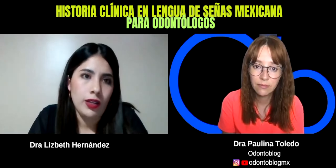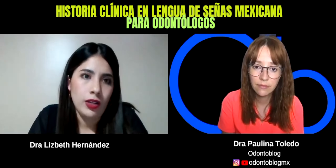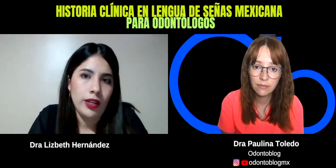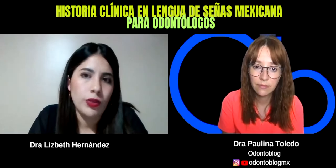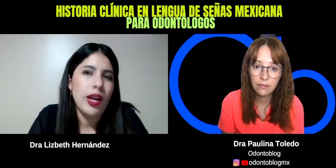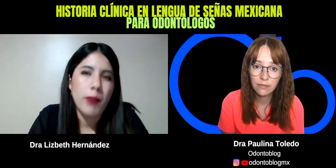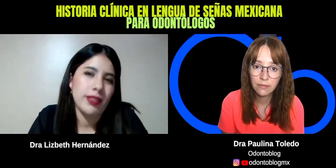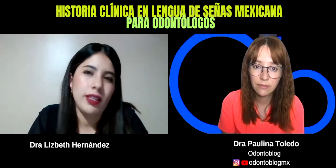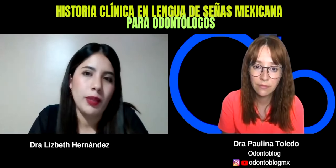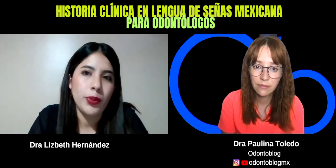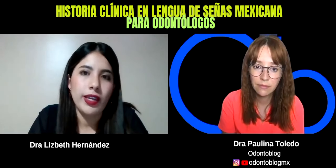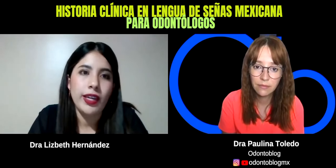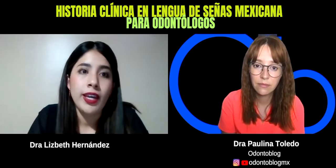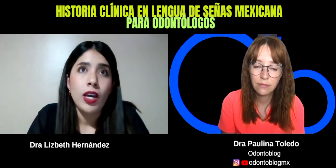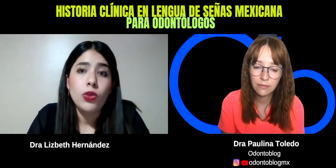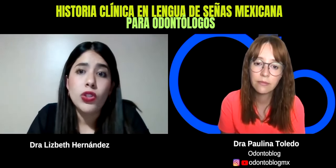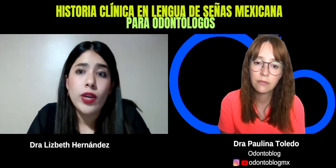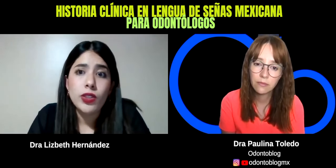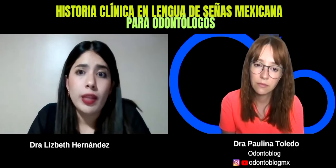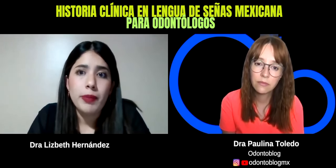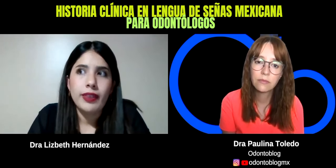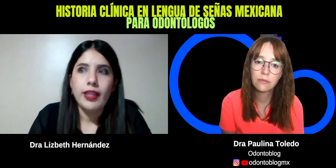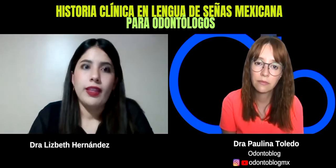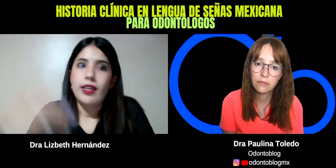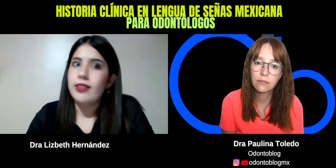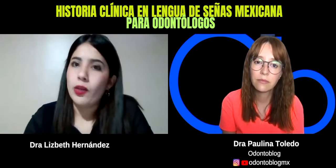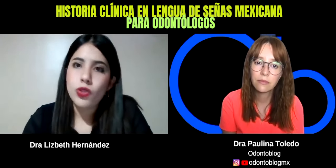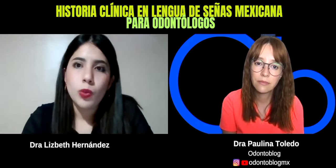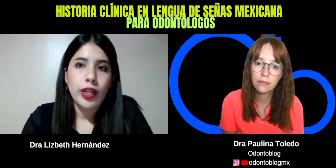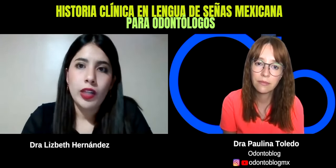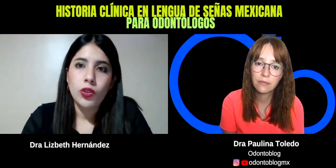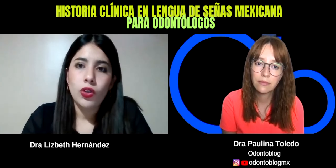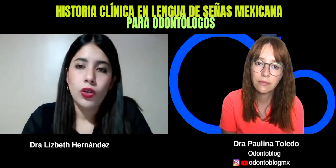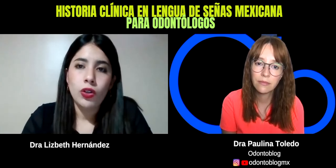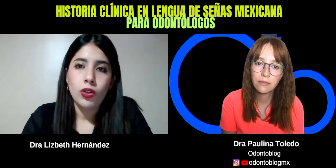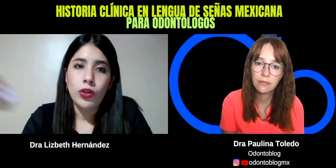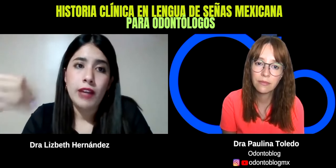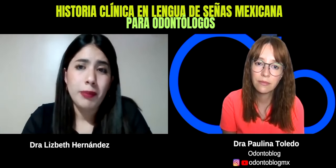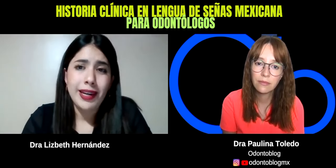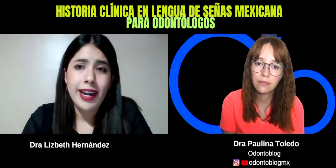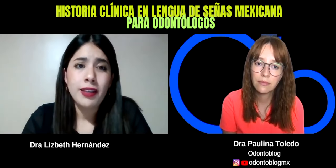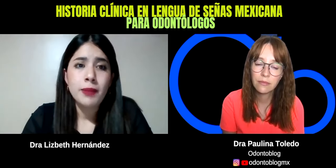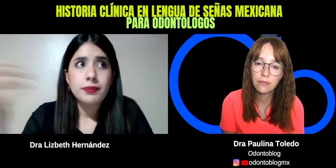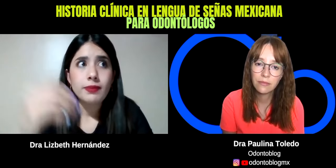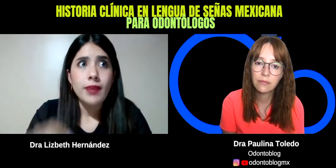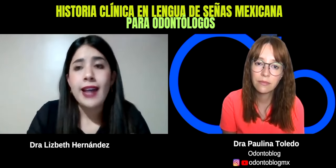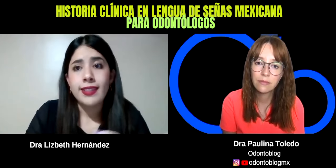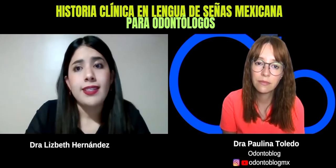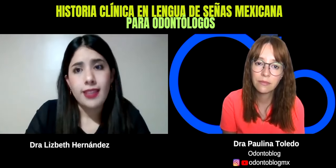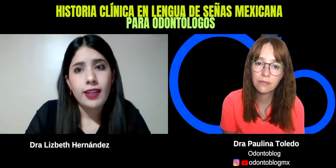con el paciente, porque justo eso también de, de estarnos comunicando con, con el familiar, hace que se sientan